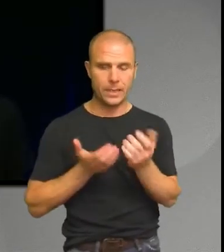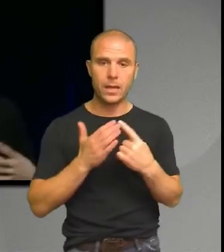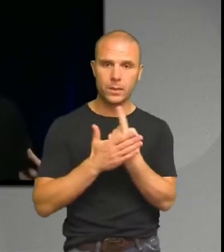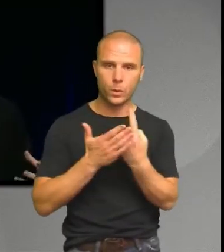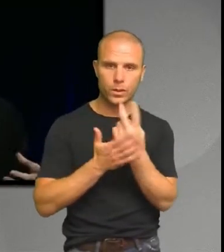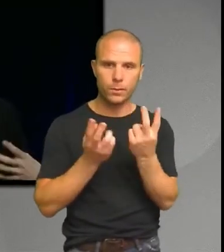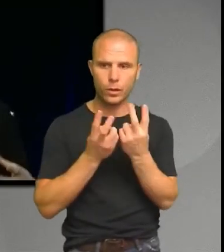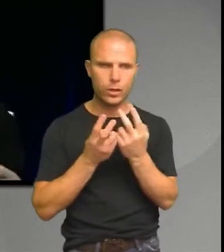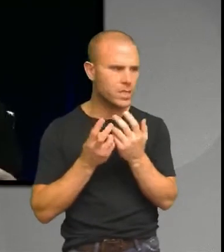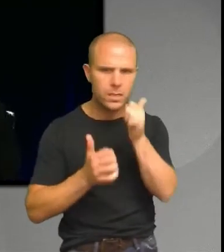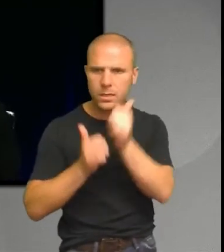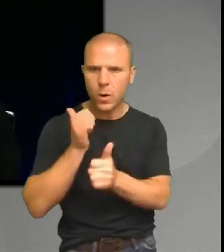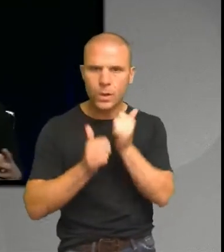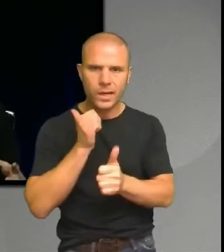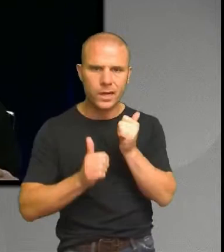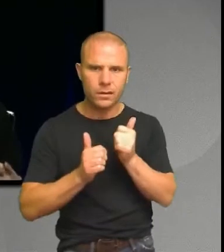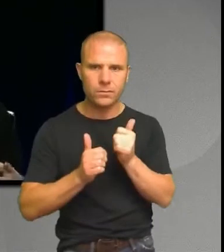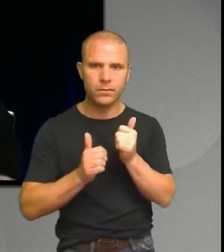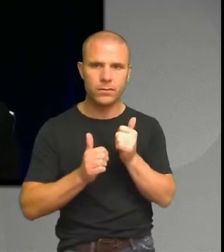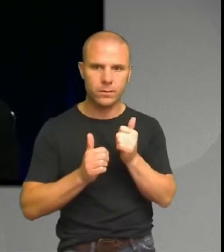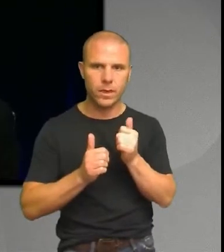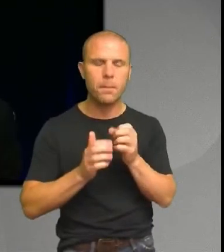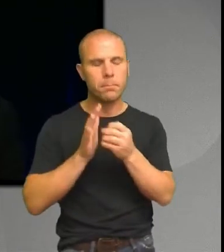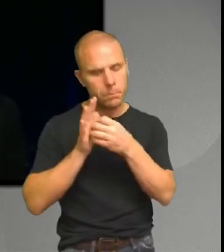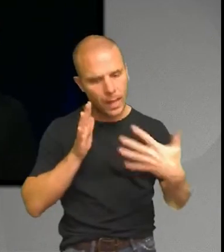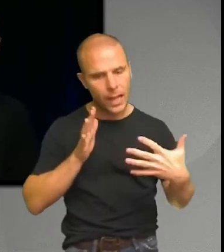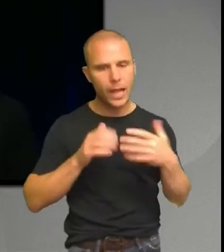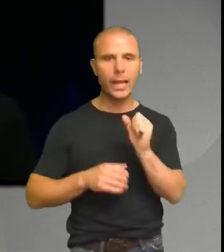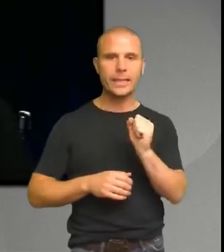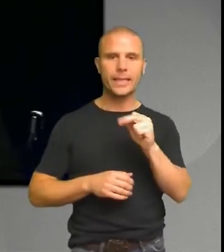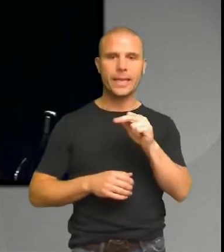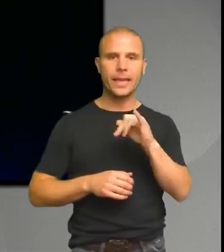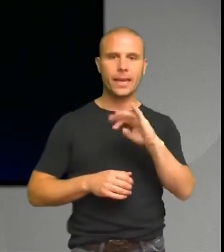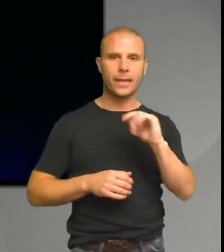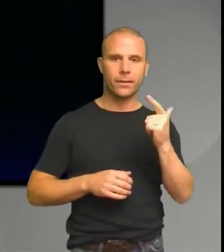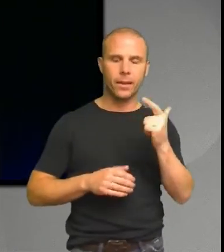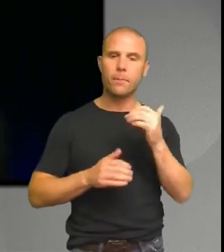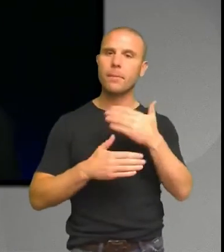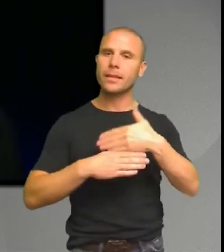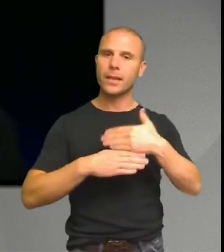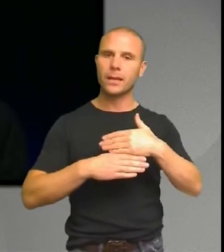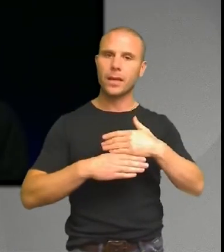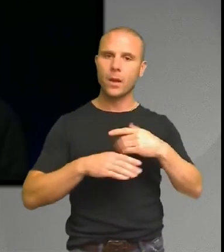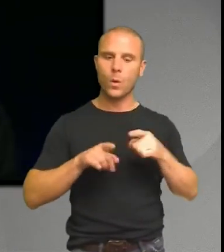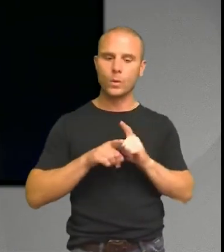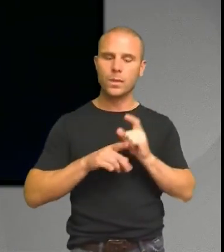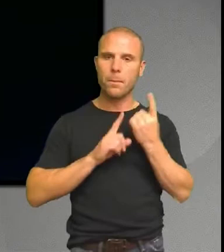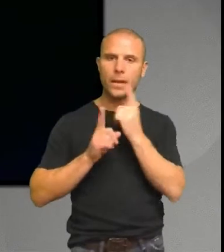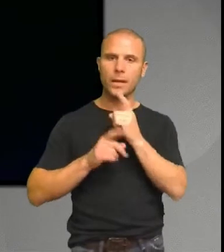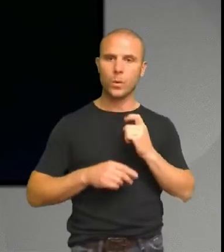Och det kanske kan uttryckas. Det kanske utvecklar ett girigt beteende hos människor. Men det är inte längre så. De förhållandena finns inte längre.